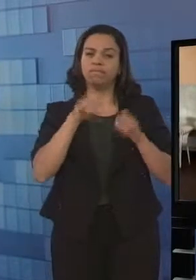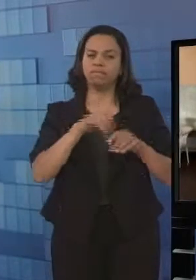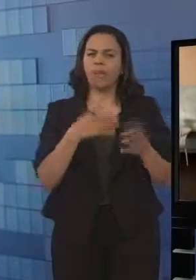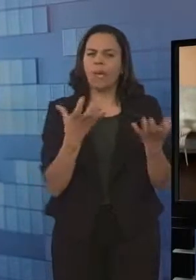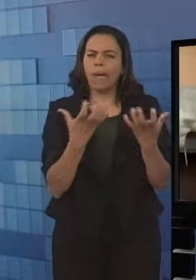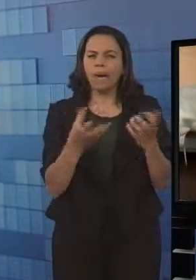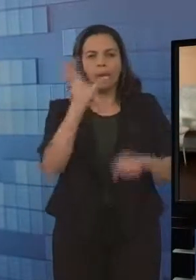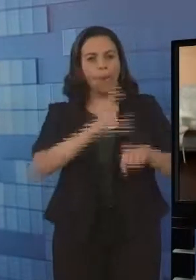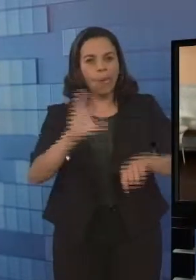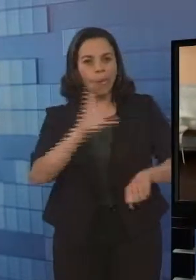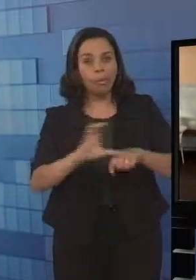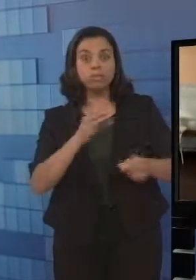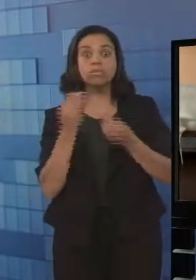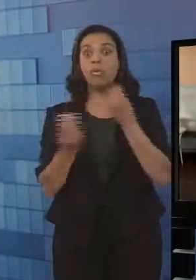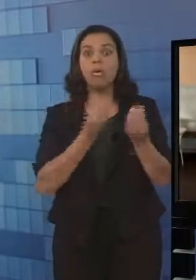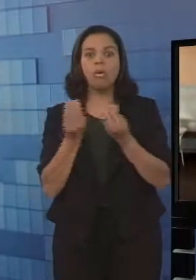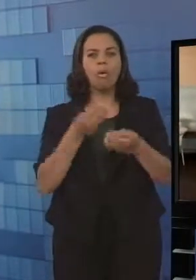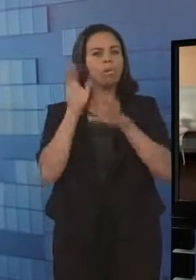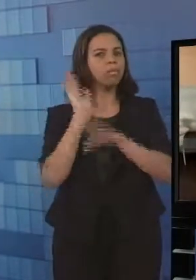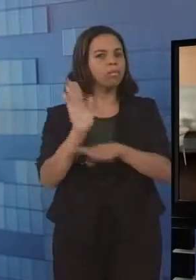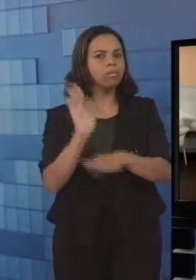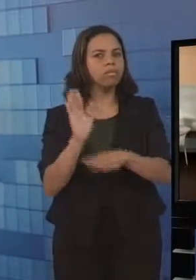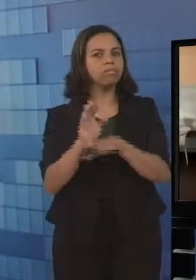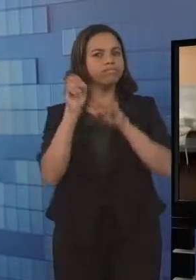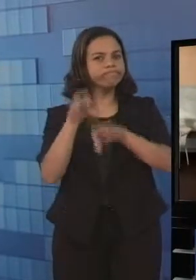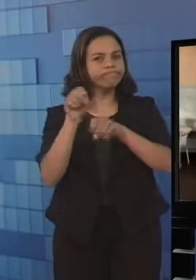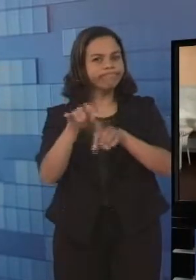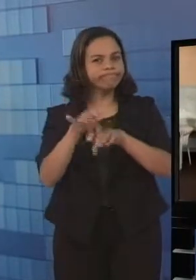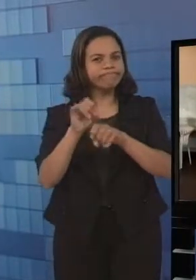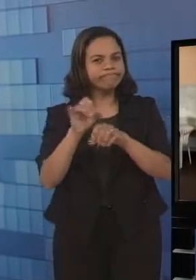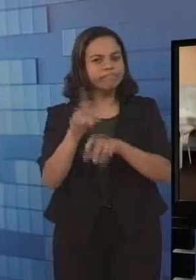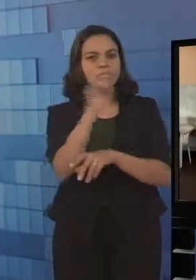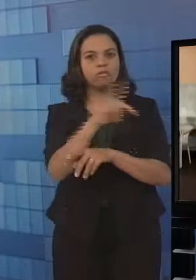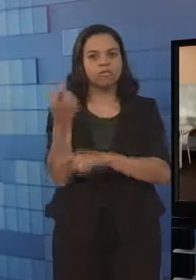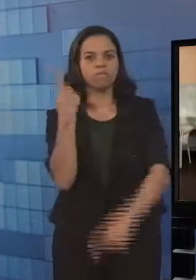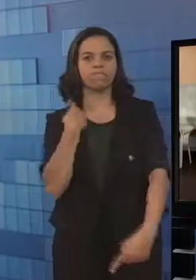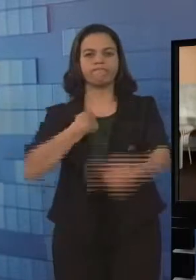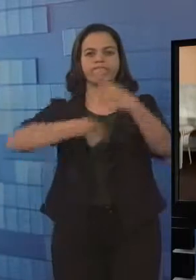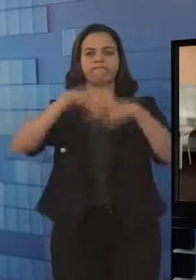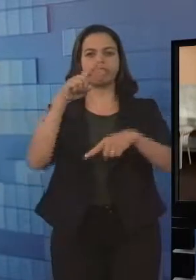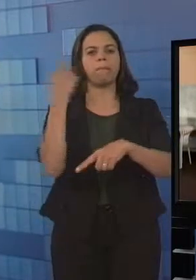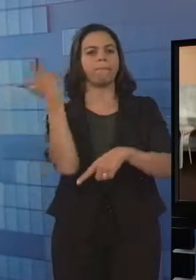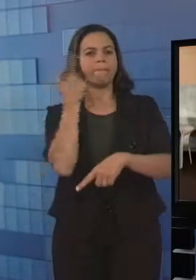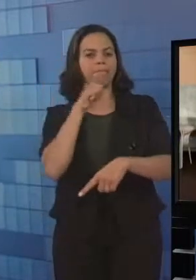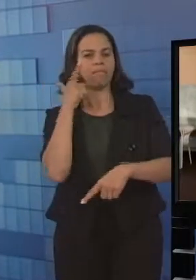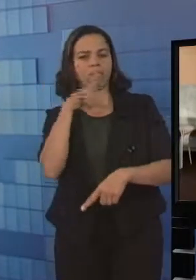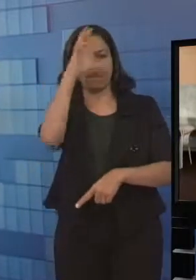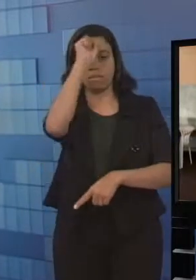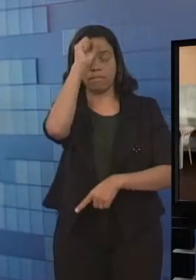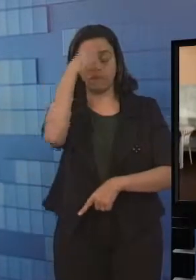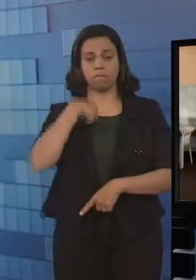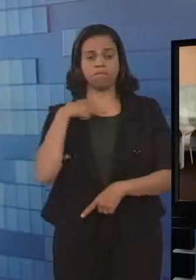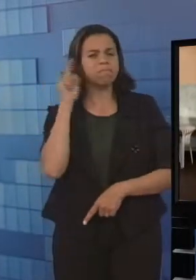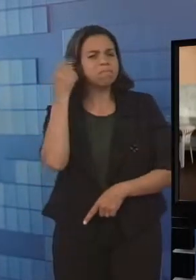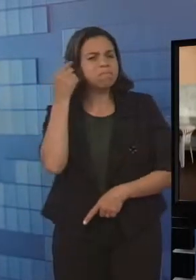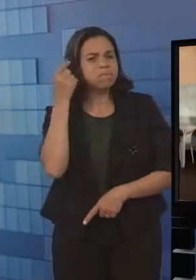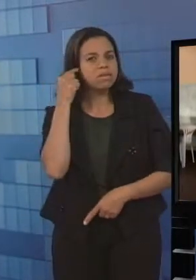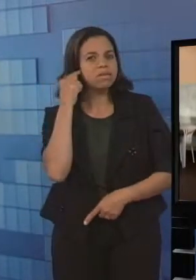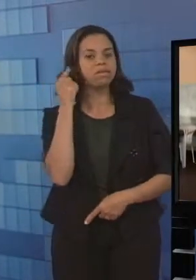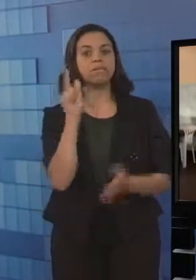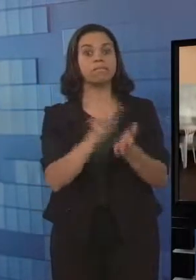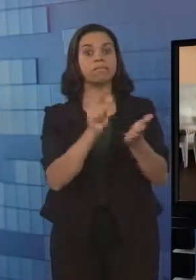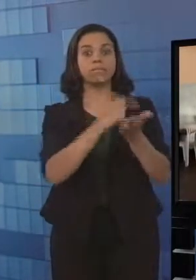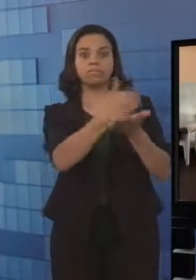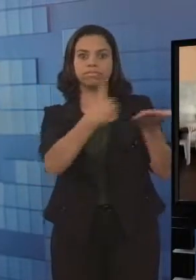educação infantil, principalmente na formação do professor Pejetiano. E aí passei uma lista pensando em conseguir umas 30